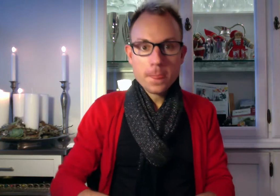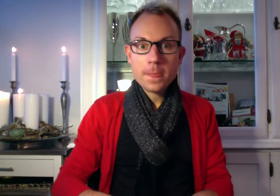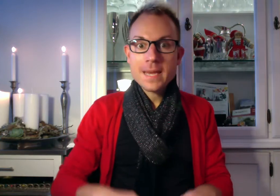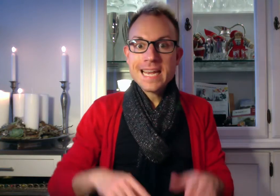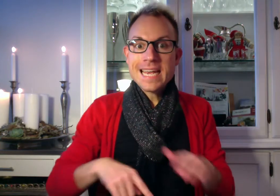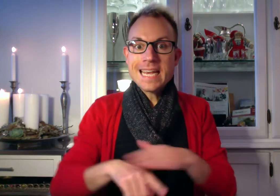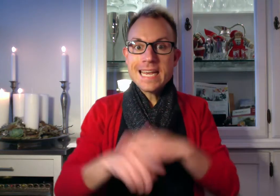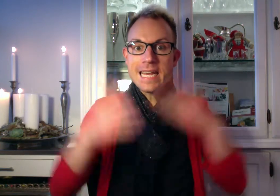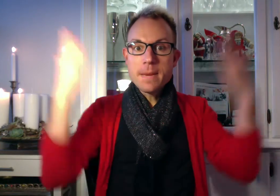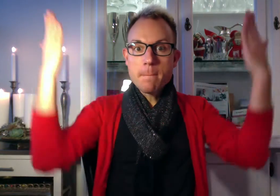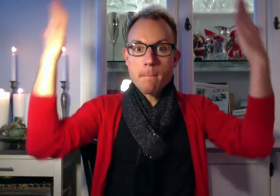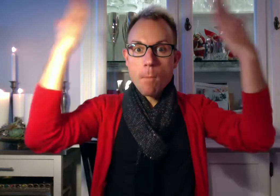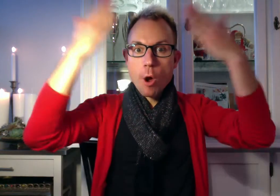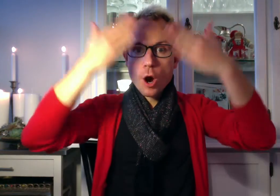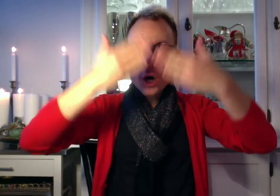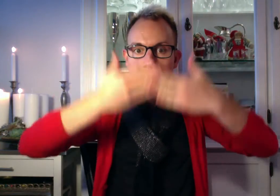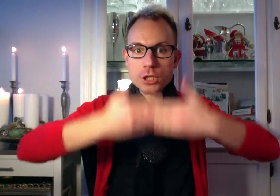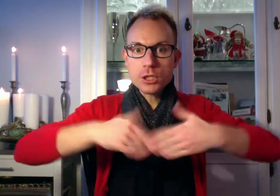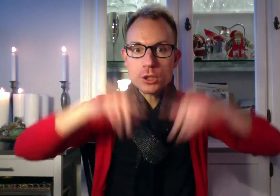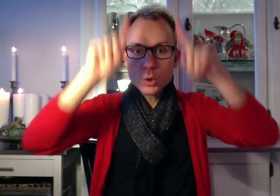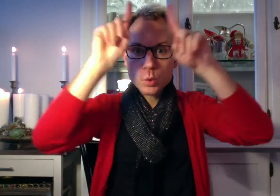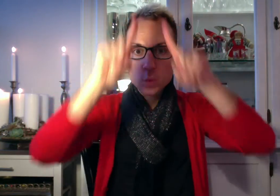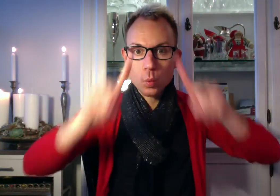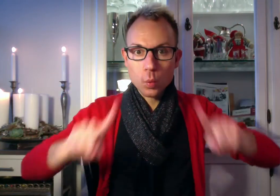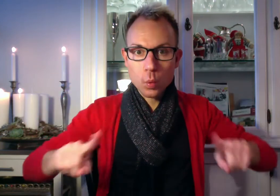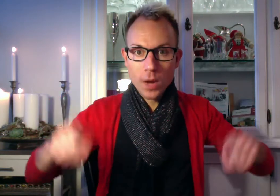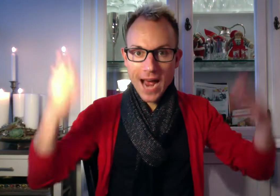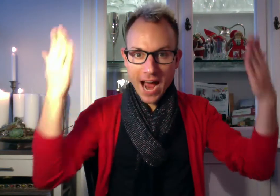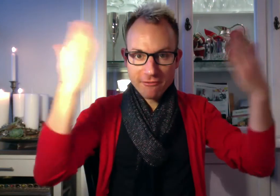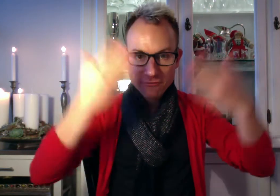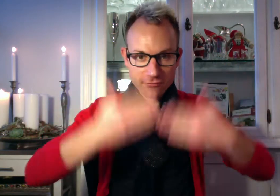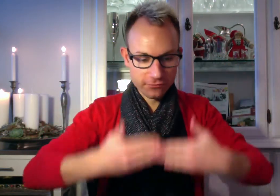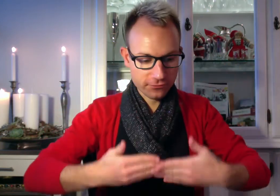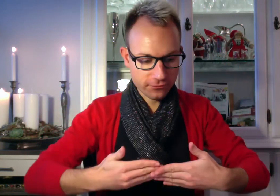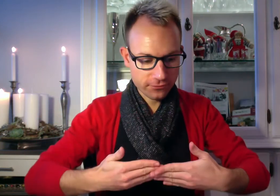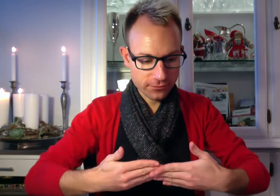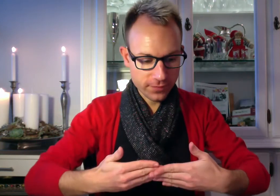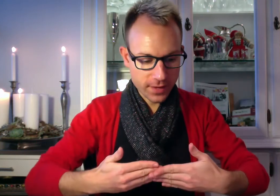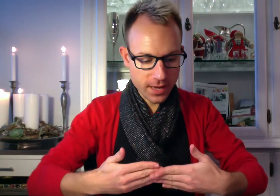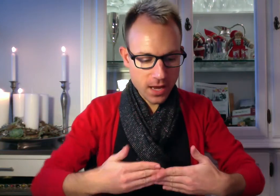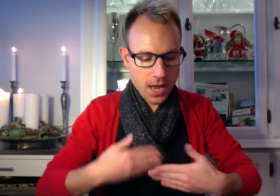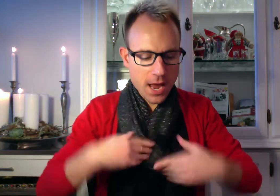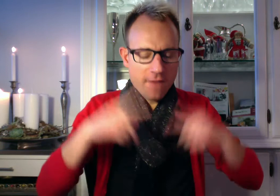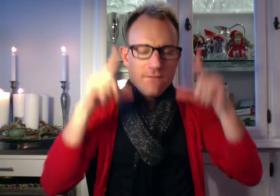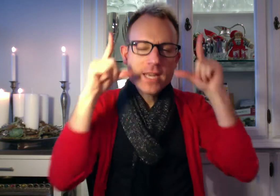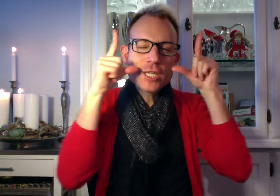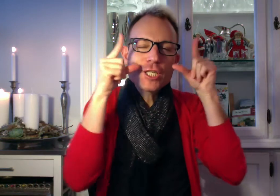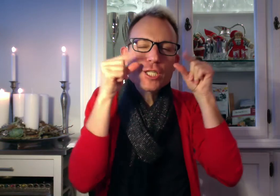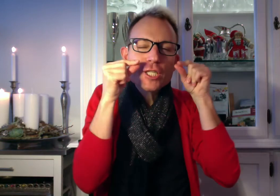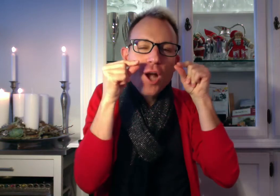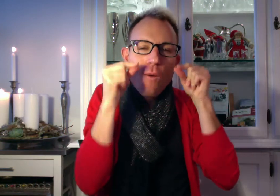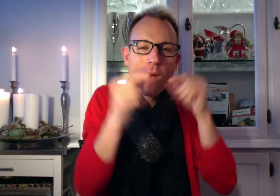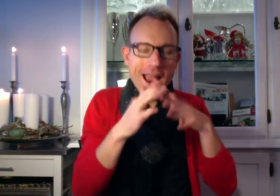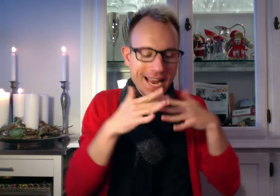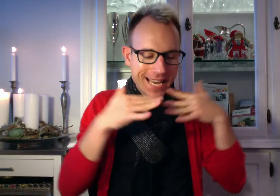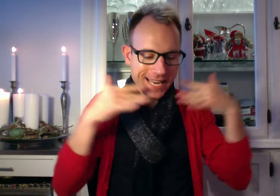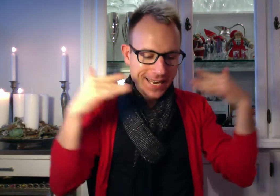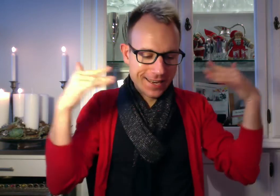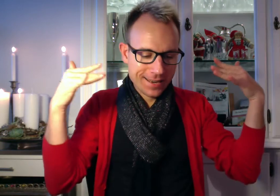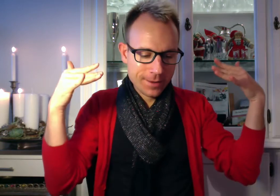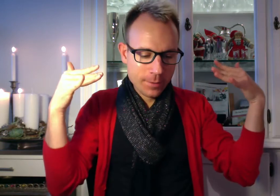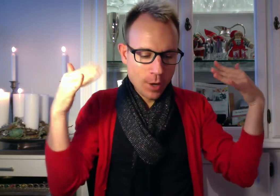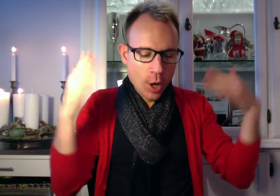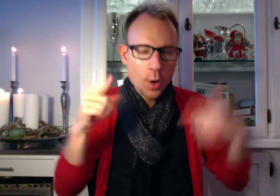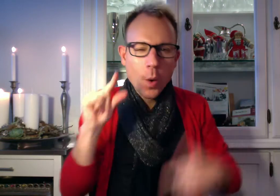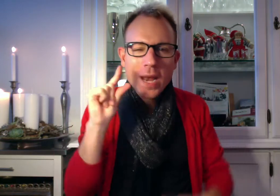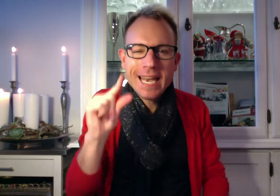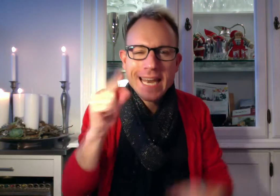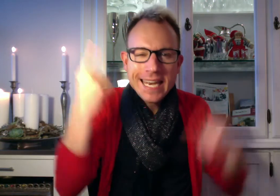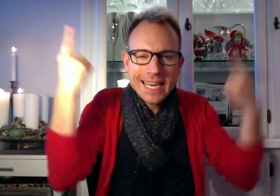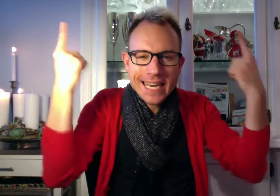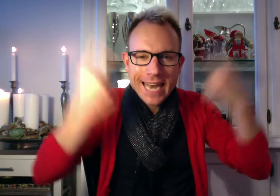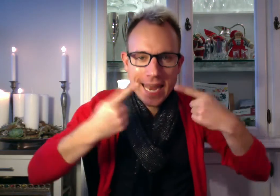I mørken fjule aften. Vi sov af glæde. Kun lidt i nat.